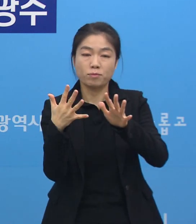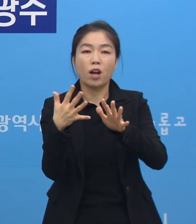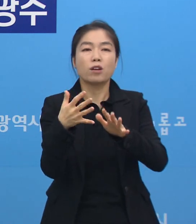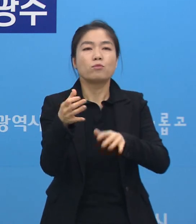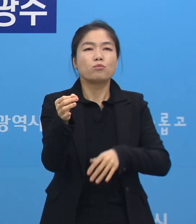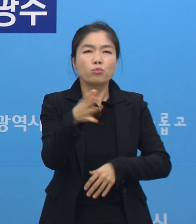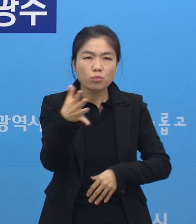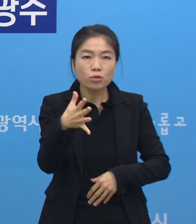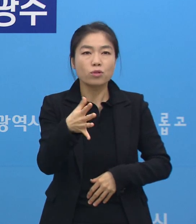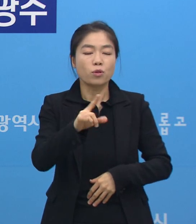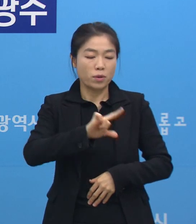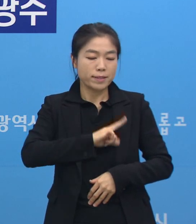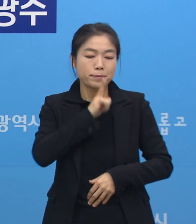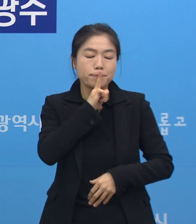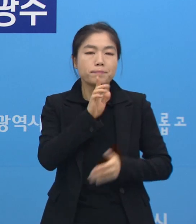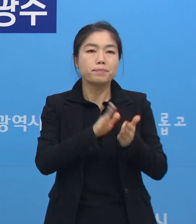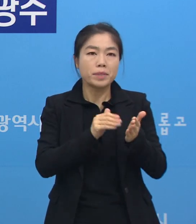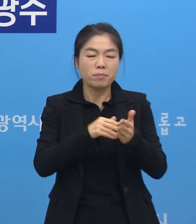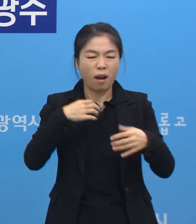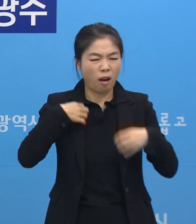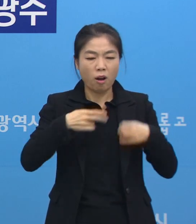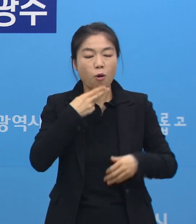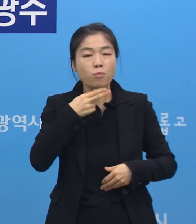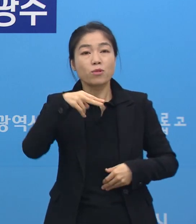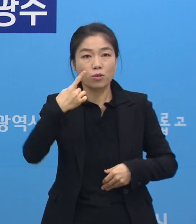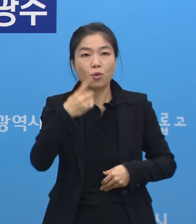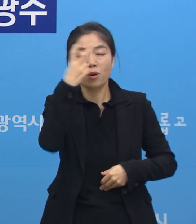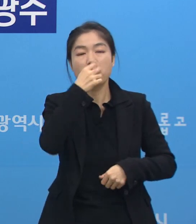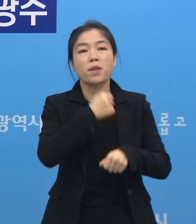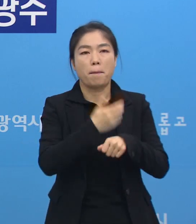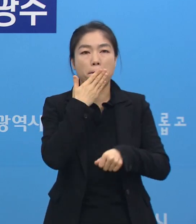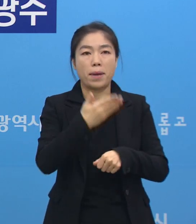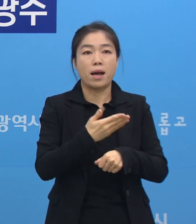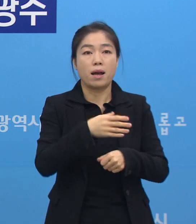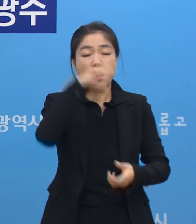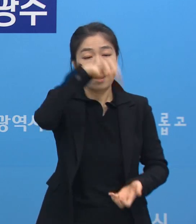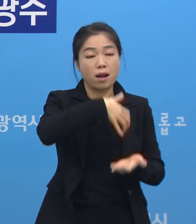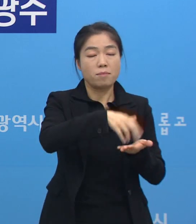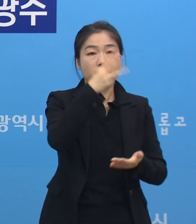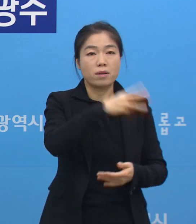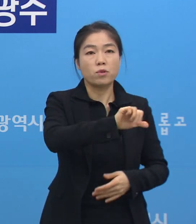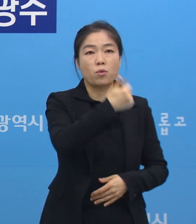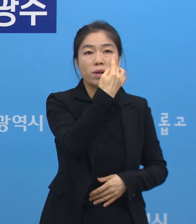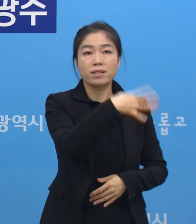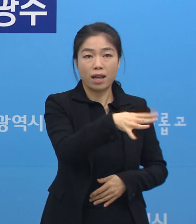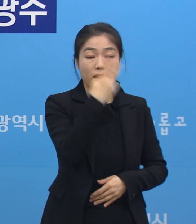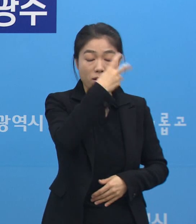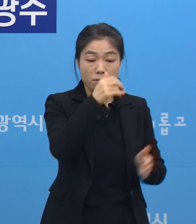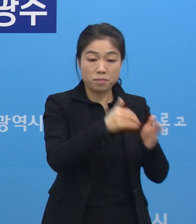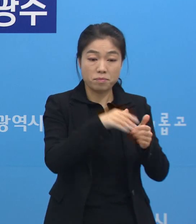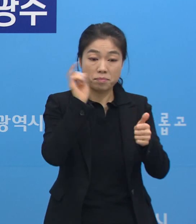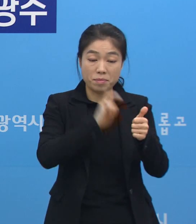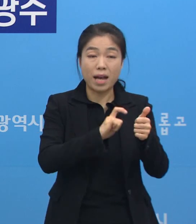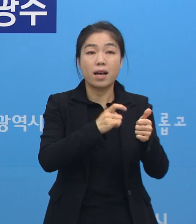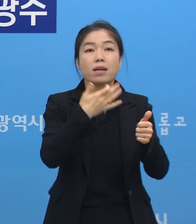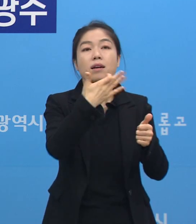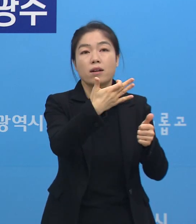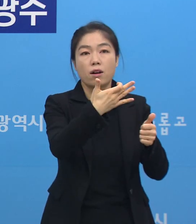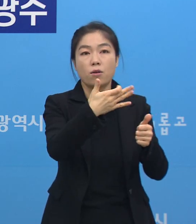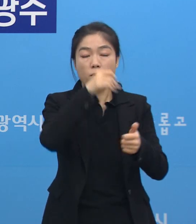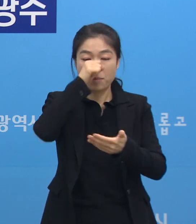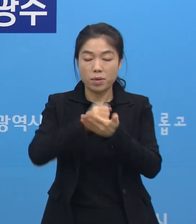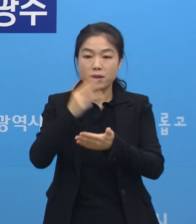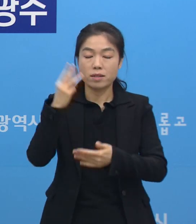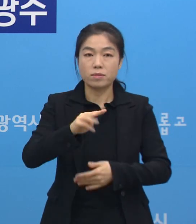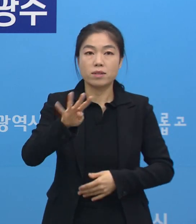무료, 무증상도 검사를 받을 수가 있습니다. 이제까지 검사 총 건수는 3,500 사건으로 양성이 19명, 음성은 3